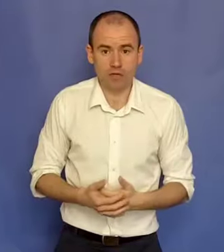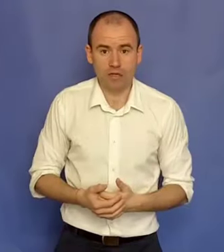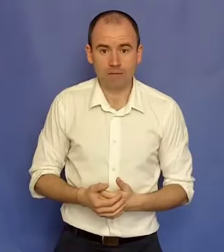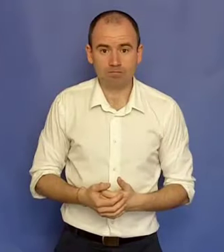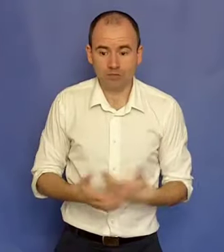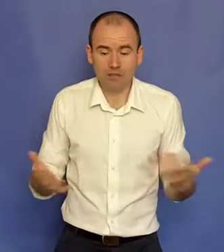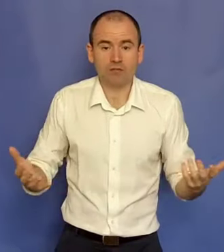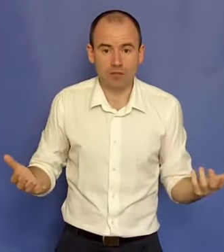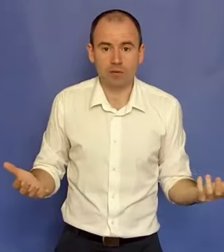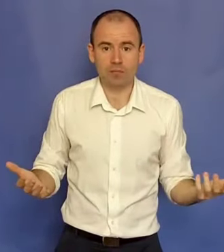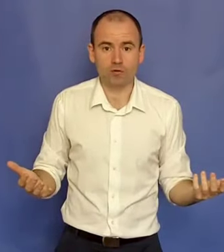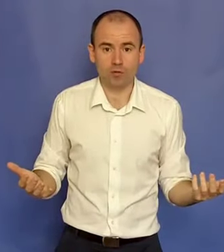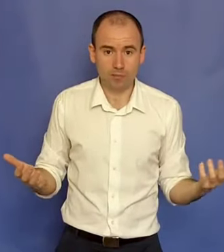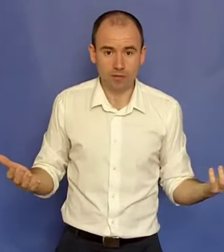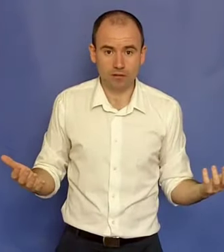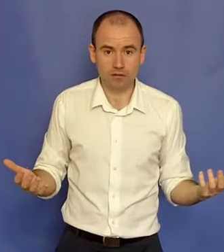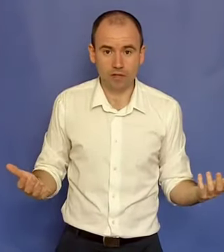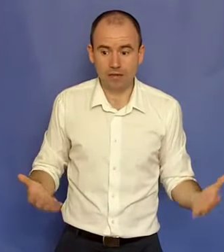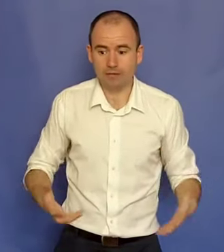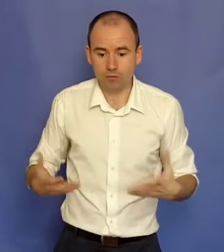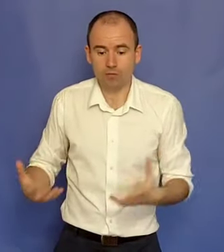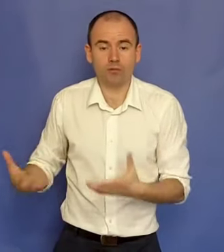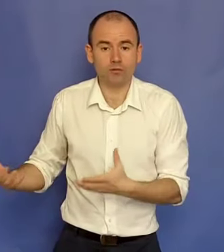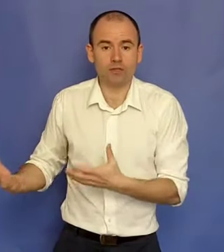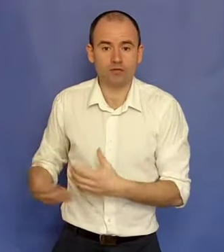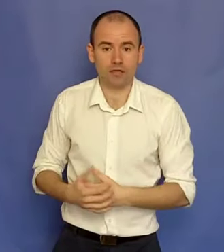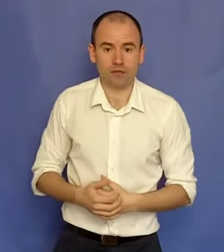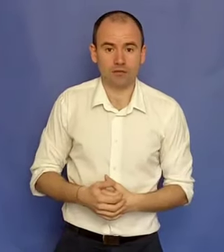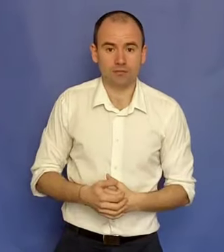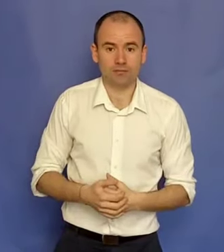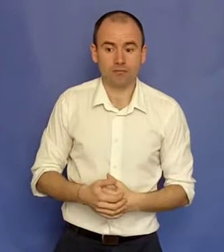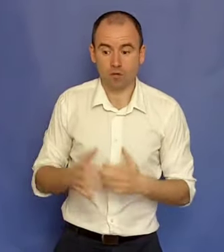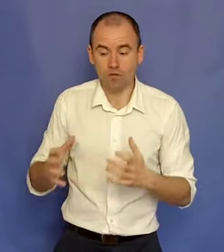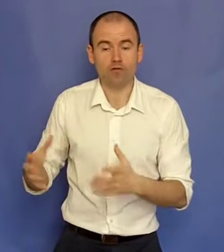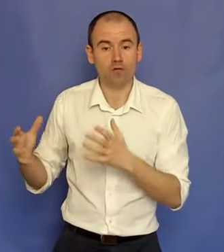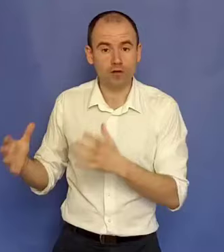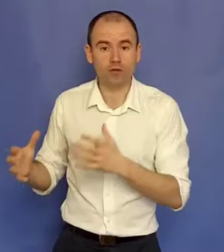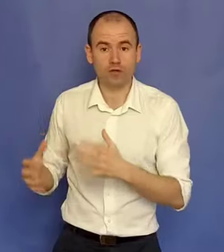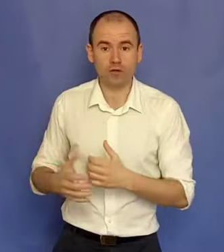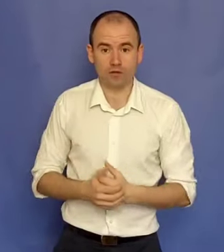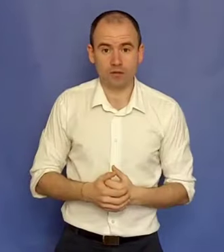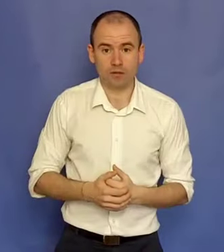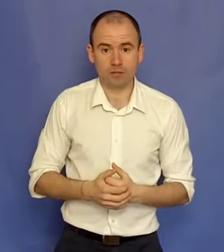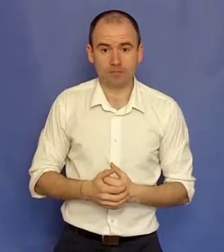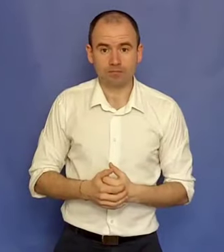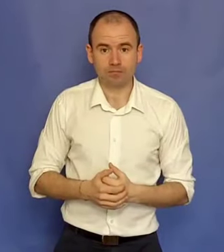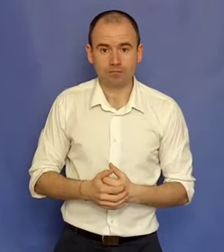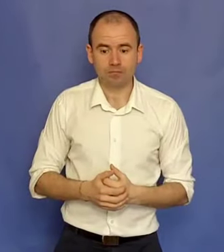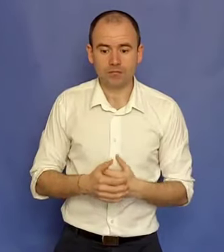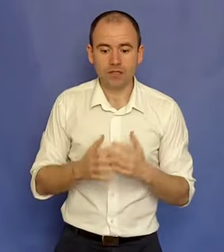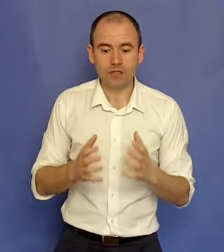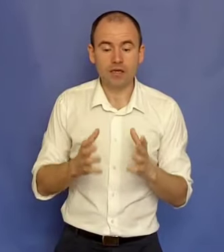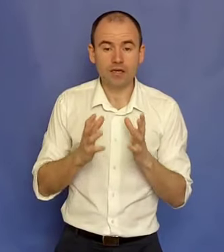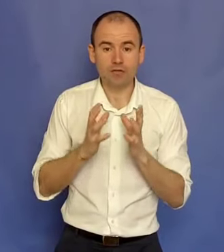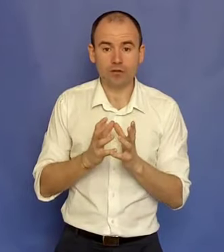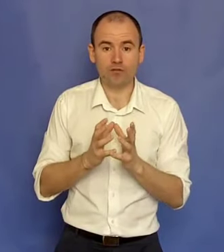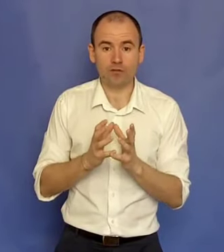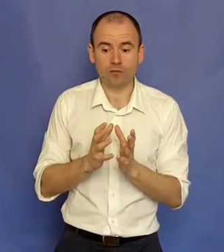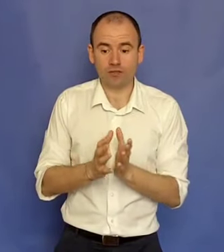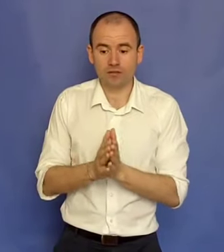fi. De asta facem bani pe la urmă, repet, ca să ne bucurăm de un stil de viață, conform cu valorile noastre. De aceea e foarte, foarte important